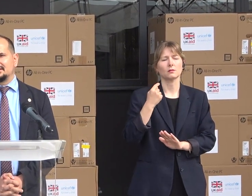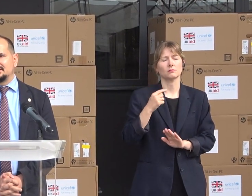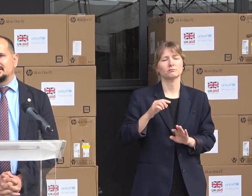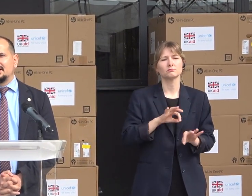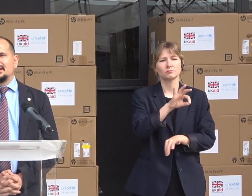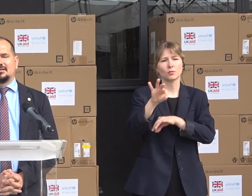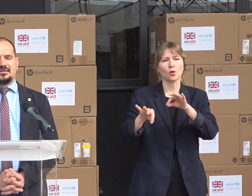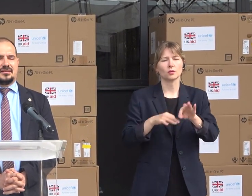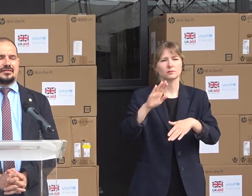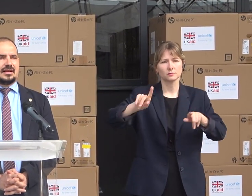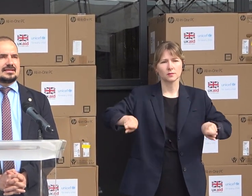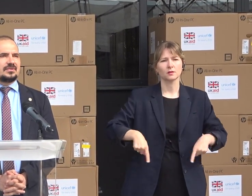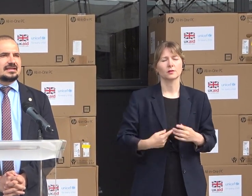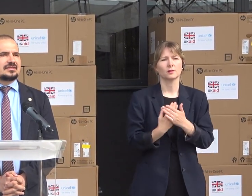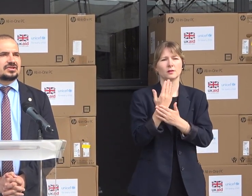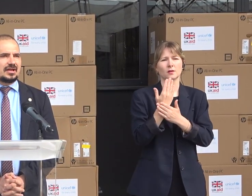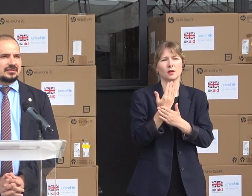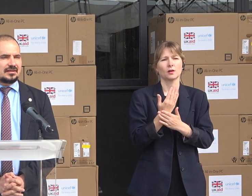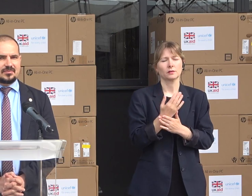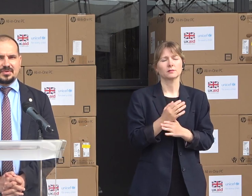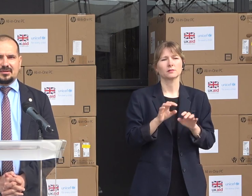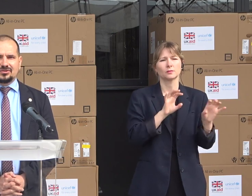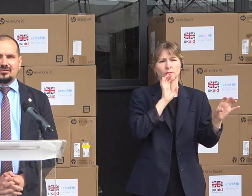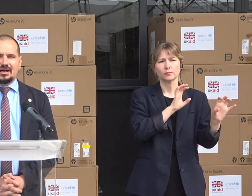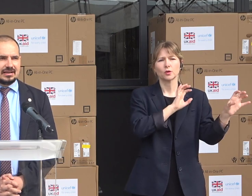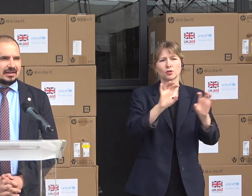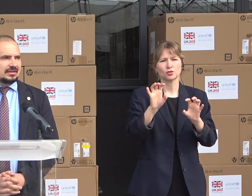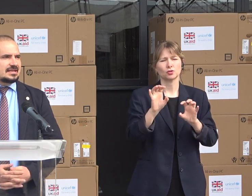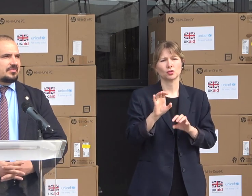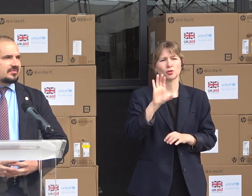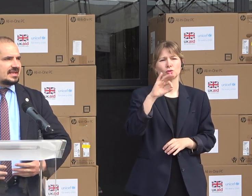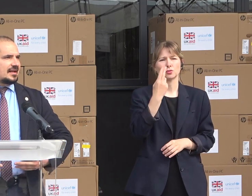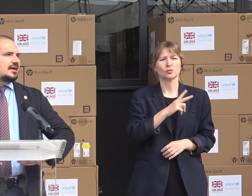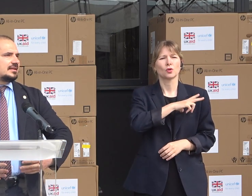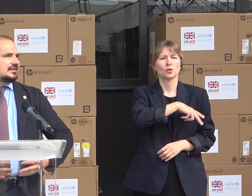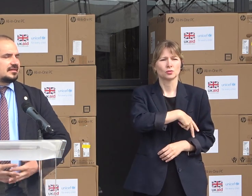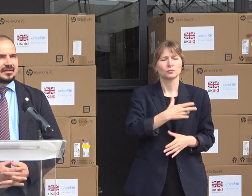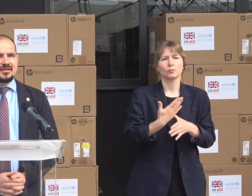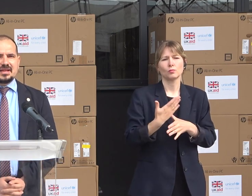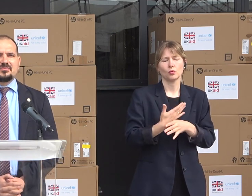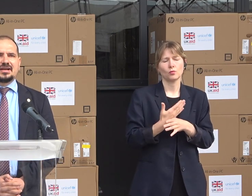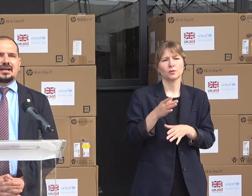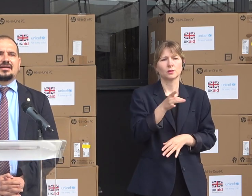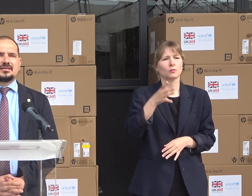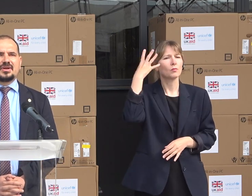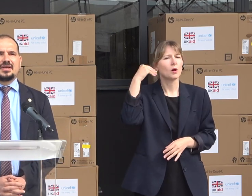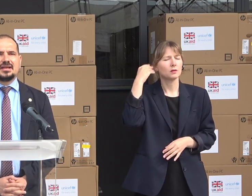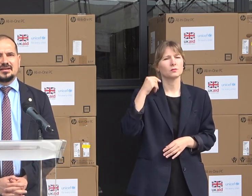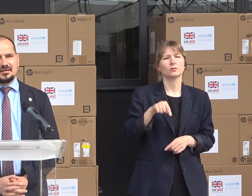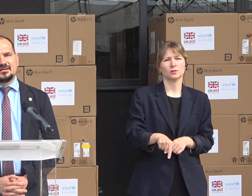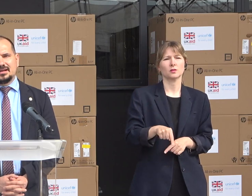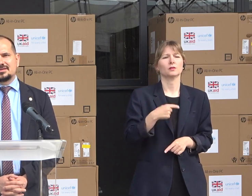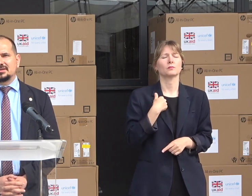restart a Sistemului de Asistență Socială în Republica Moldova. Începem țirea de evenimentii prin care arătăm